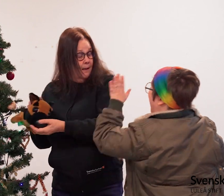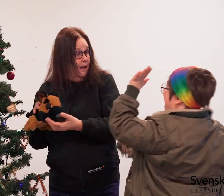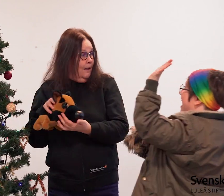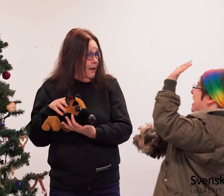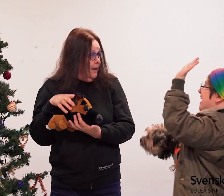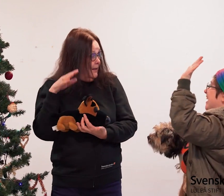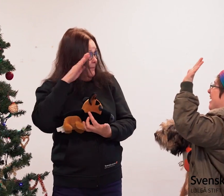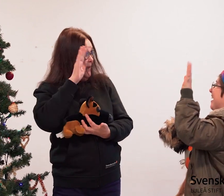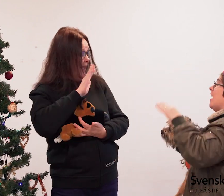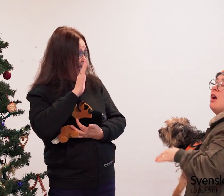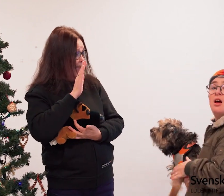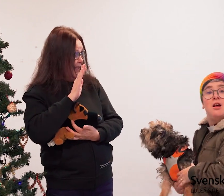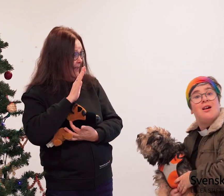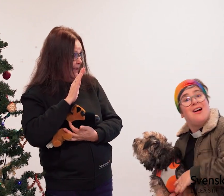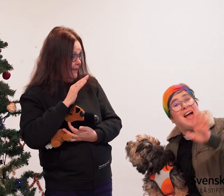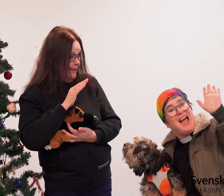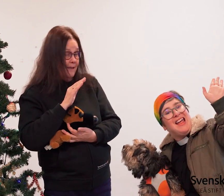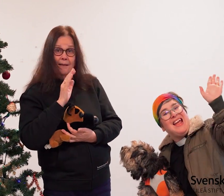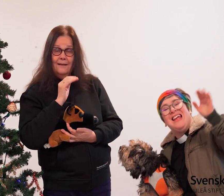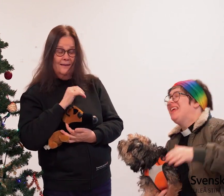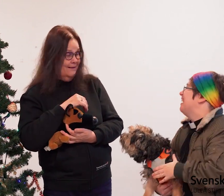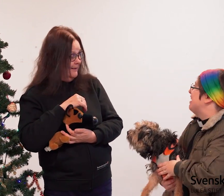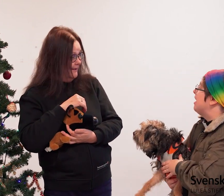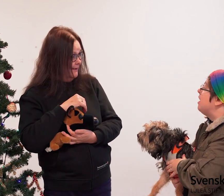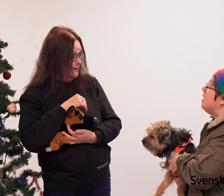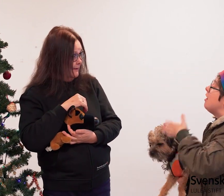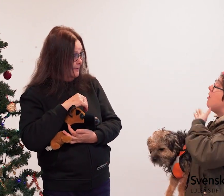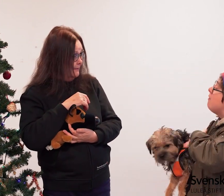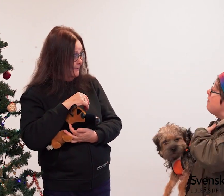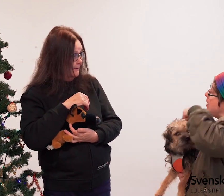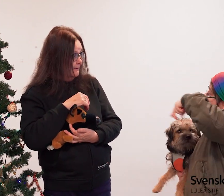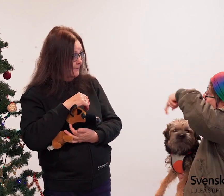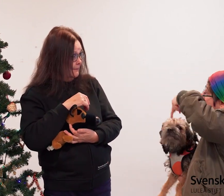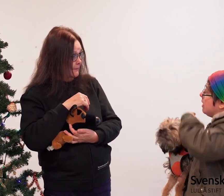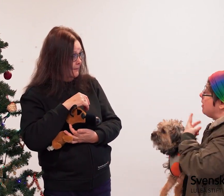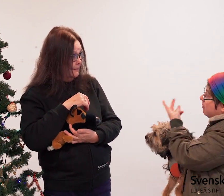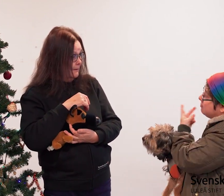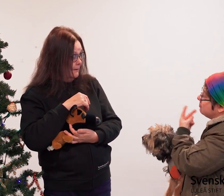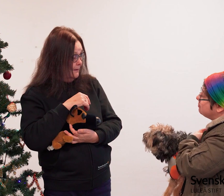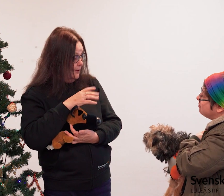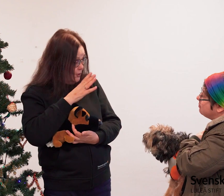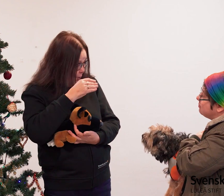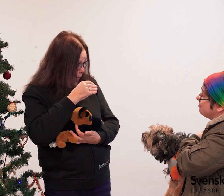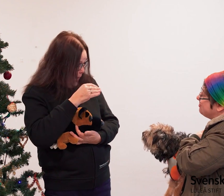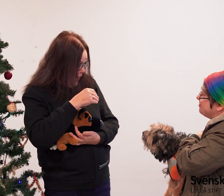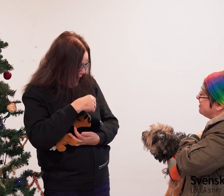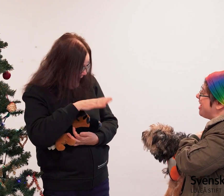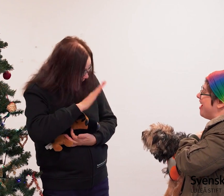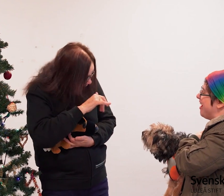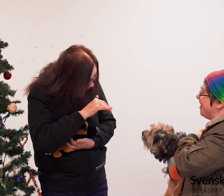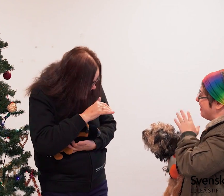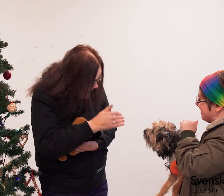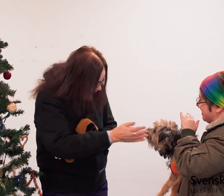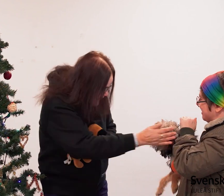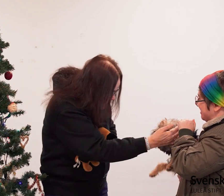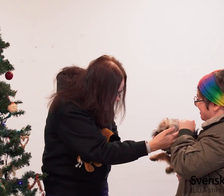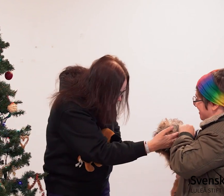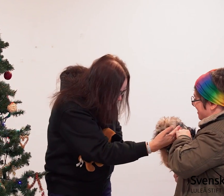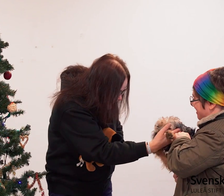Hej! Hej! Åh, hej! Vill ni gå ut och gå med oss? Ja, hej lilla